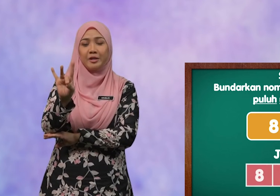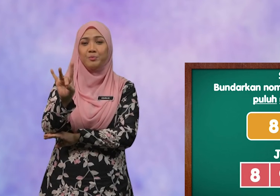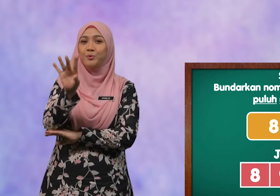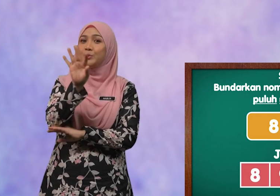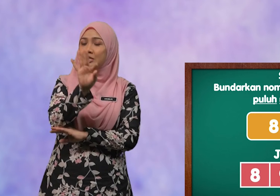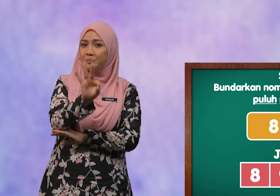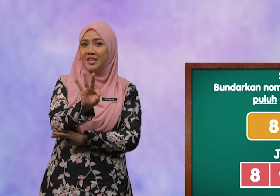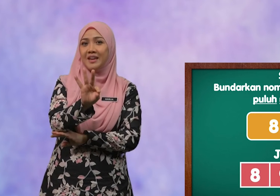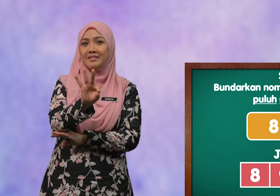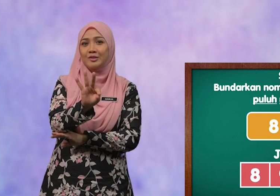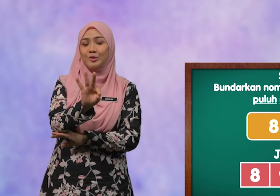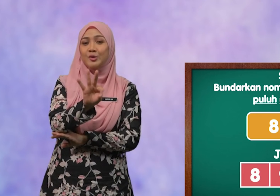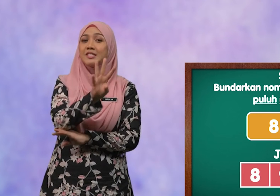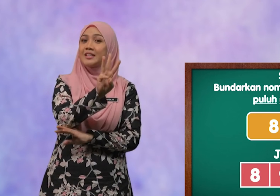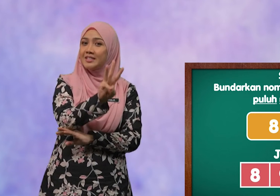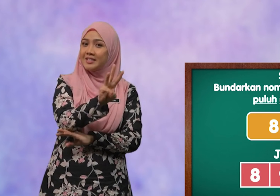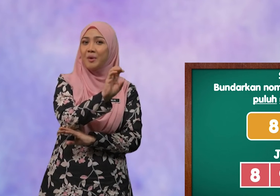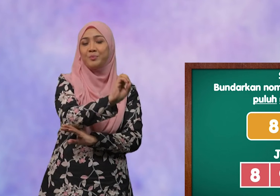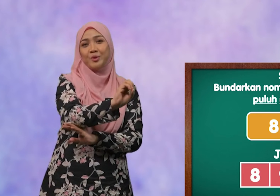,960